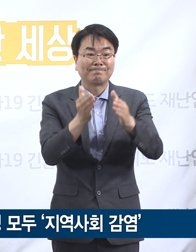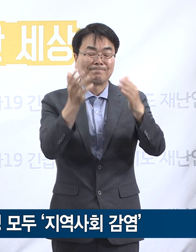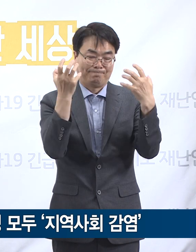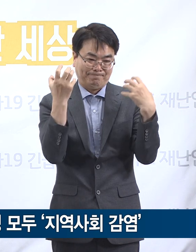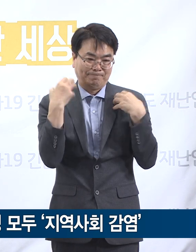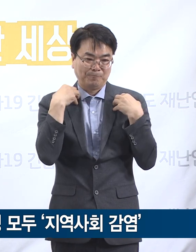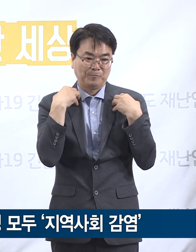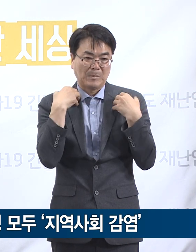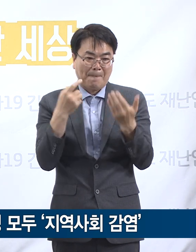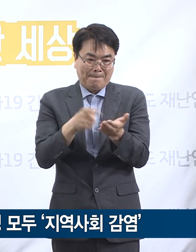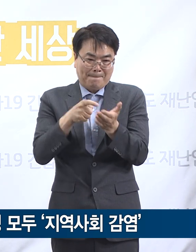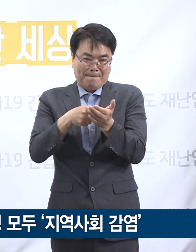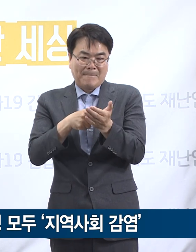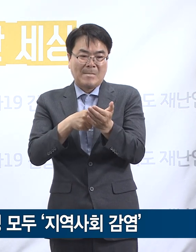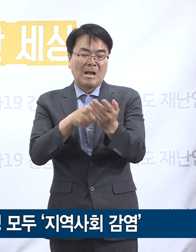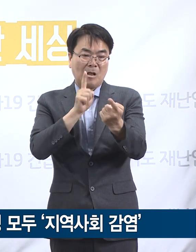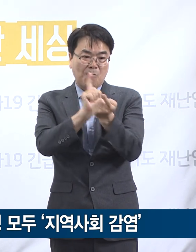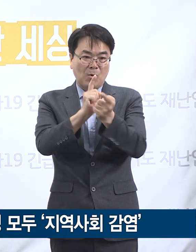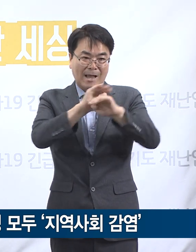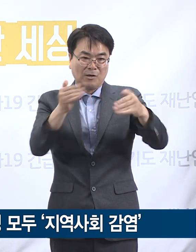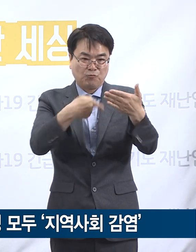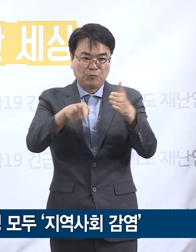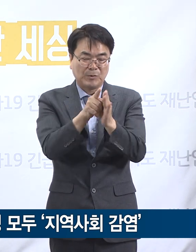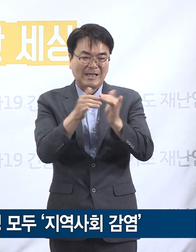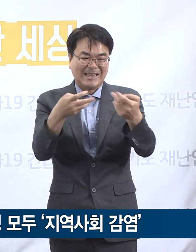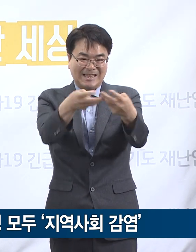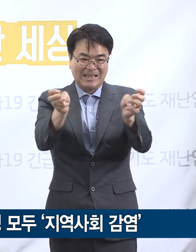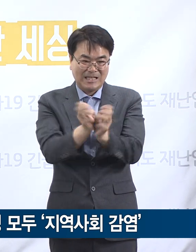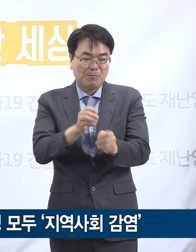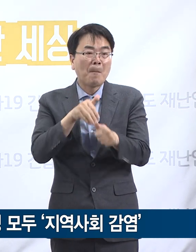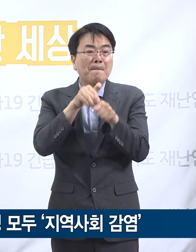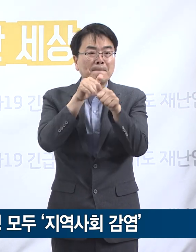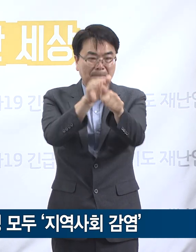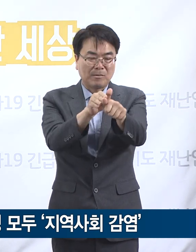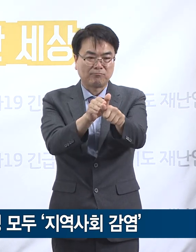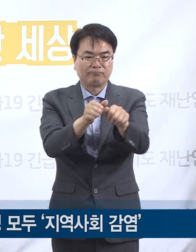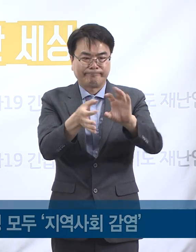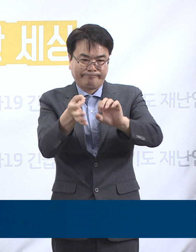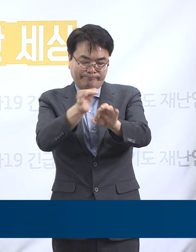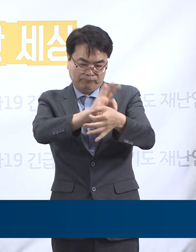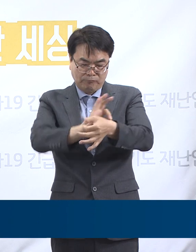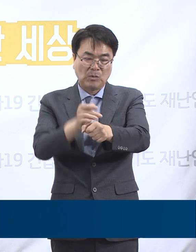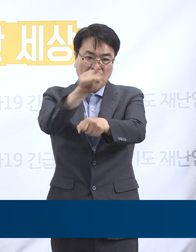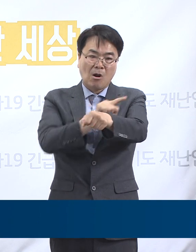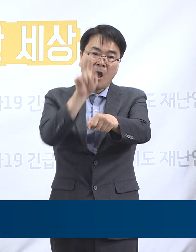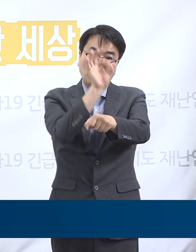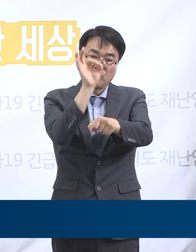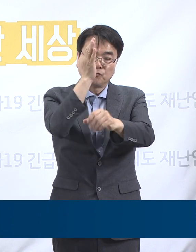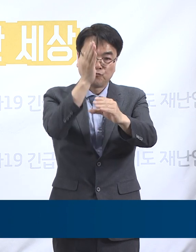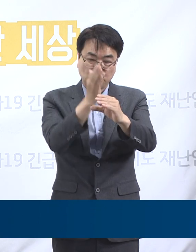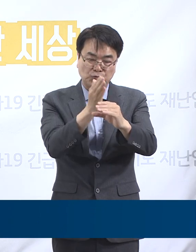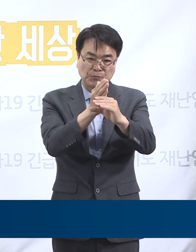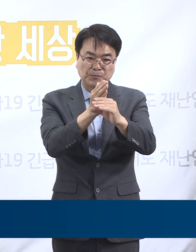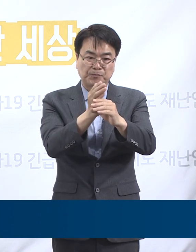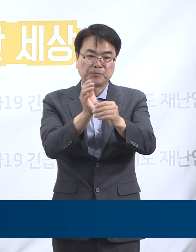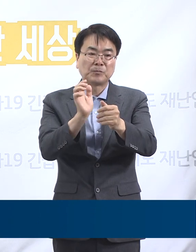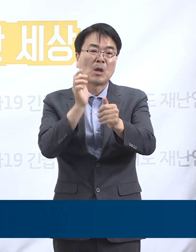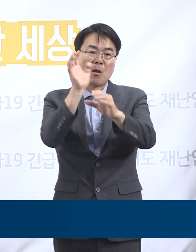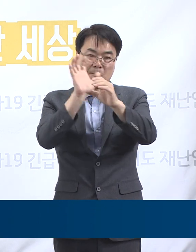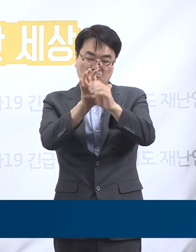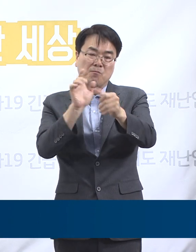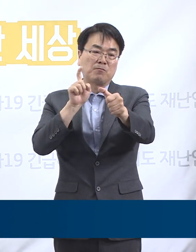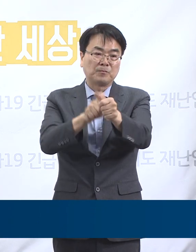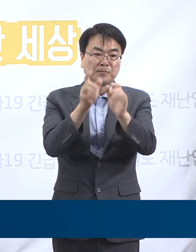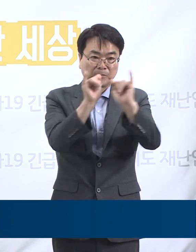파견하여 접촉자 관리 및 감염원에 대한 심층 역학조사를 진행 중입니다. 확진자 중 1명이